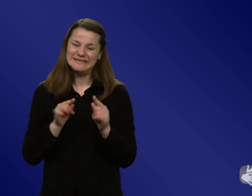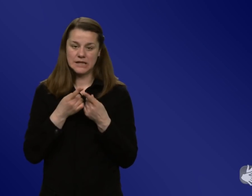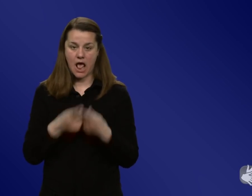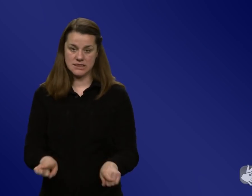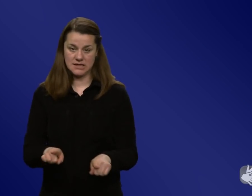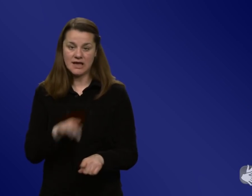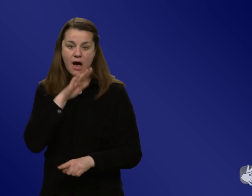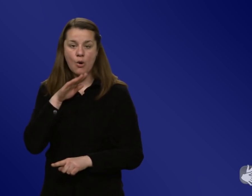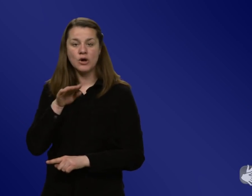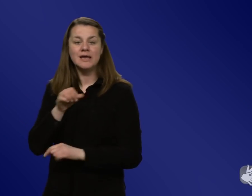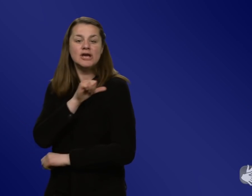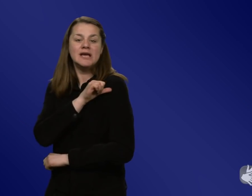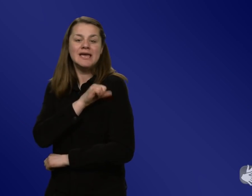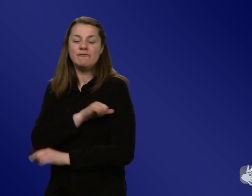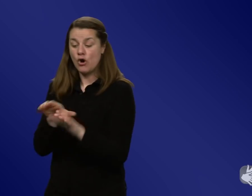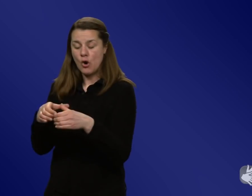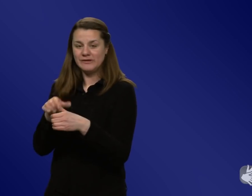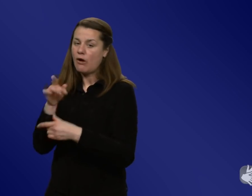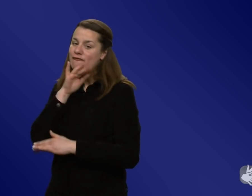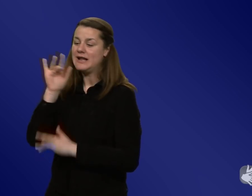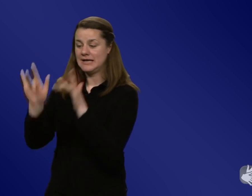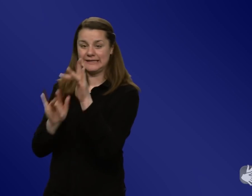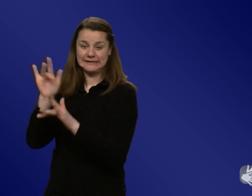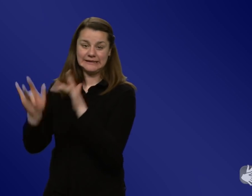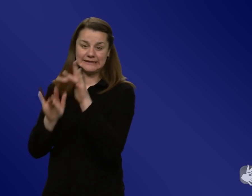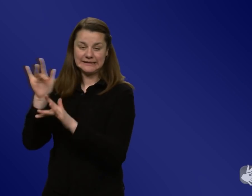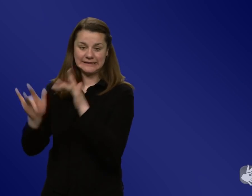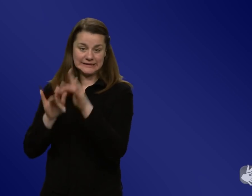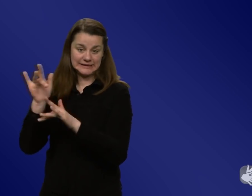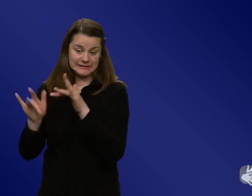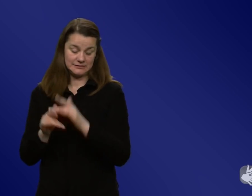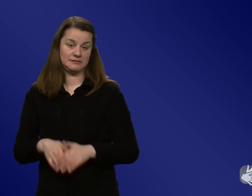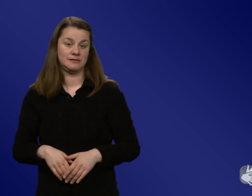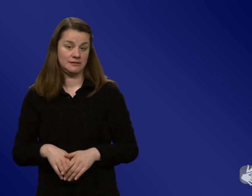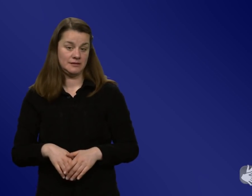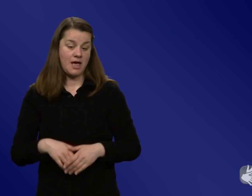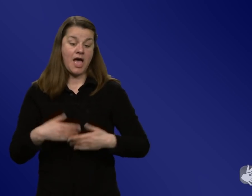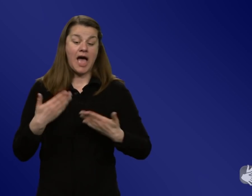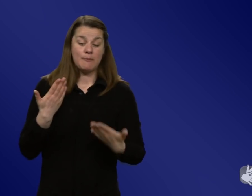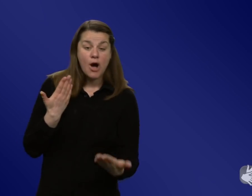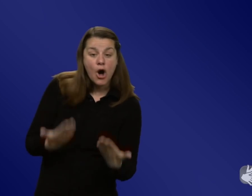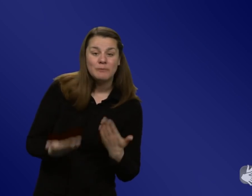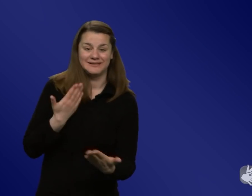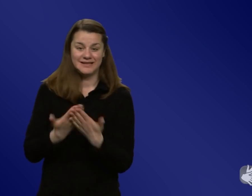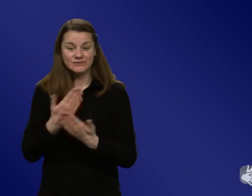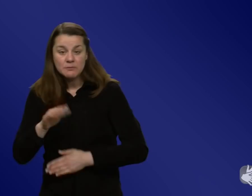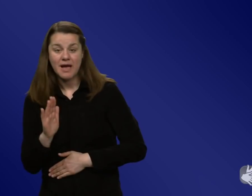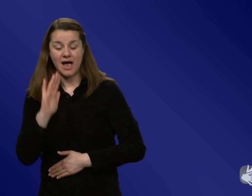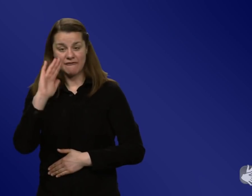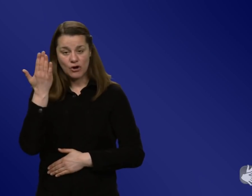das kann man nie kausal sagen, was jetzt hier woran irgendwie wie gelegen hat und welche Faktoren. Frau Jeni hat schon gesagt, es ist unglaublich komplex und